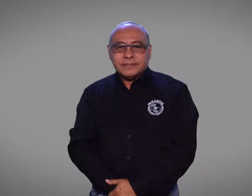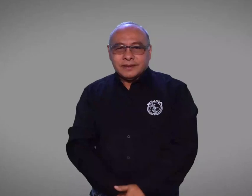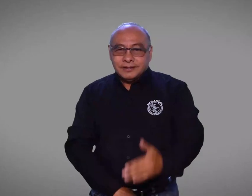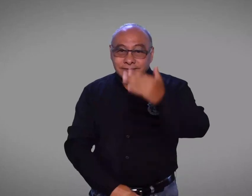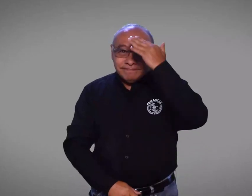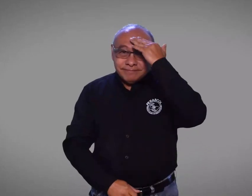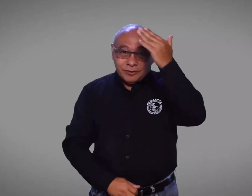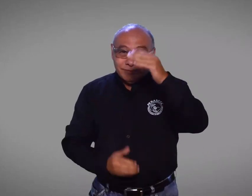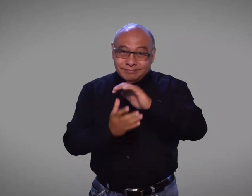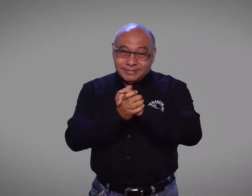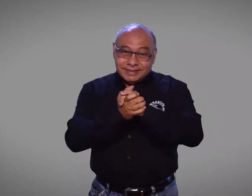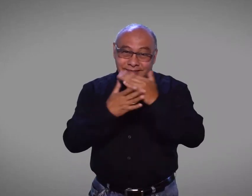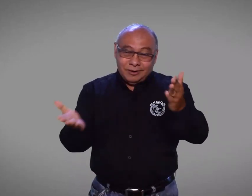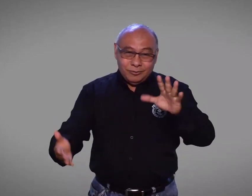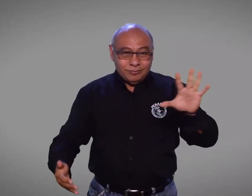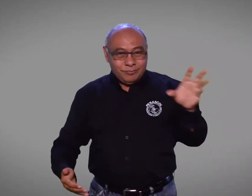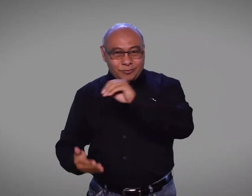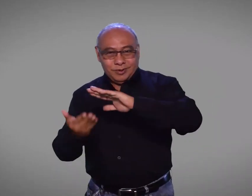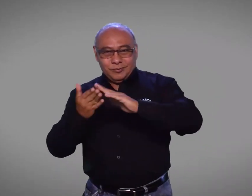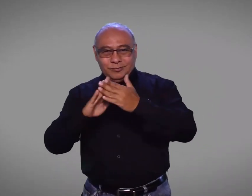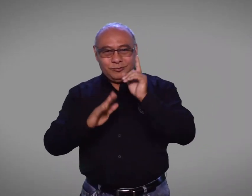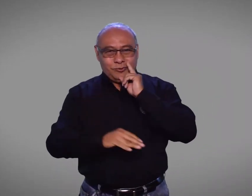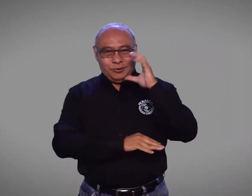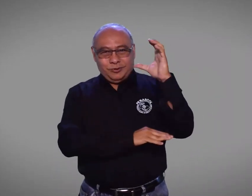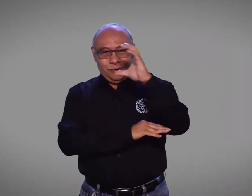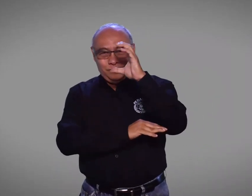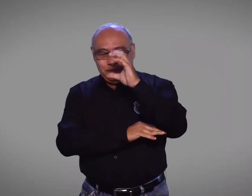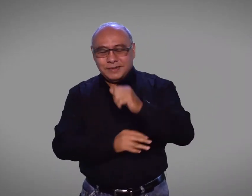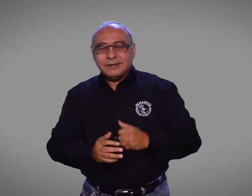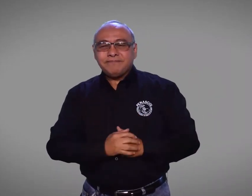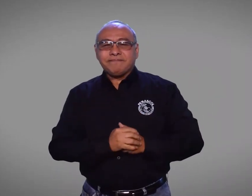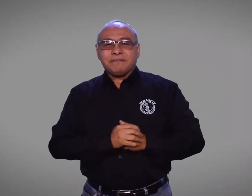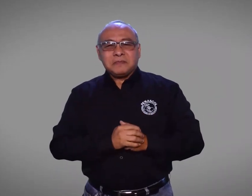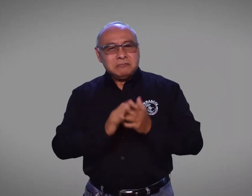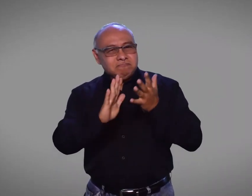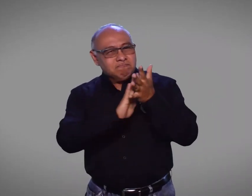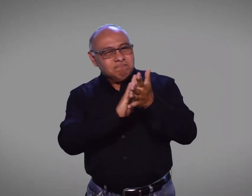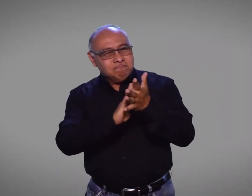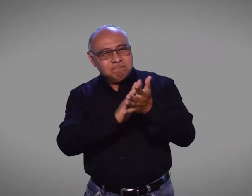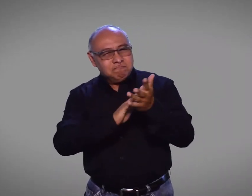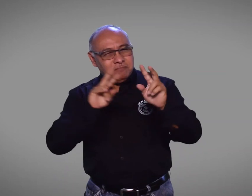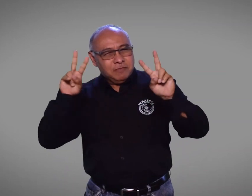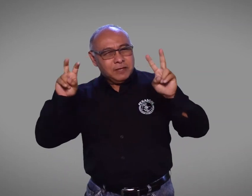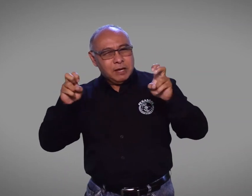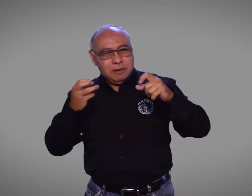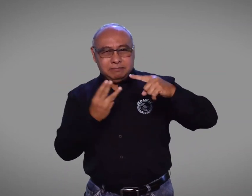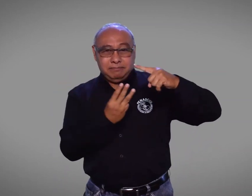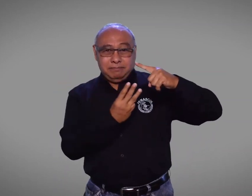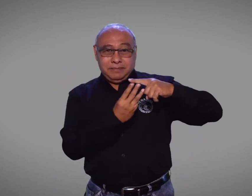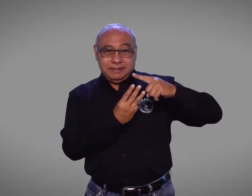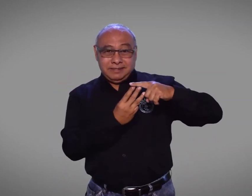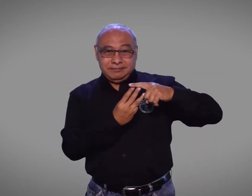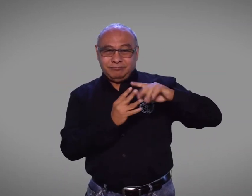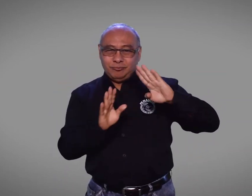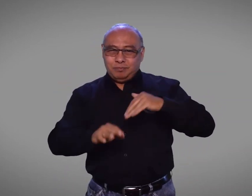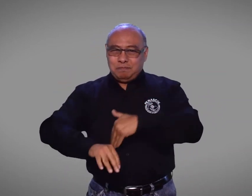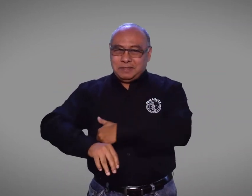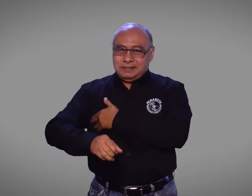Un saludo para toda la comunidad sorda en Colombia, quiero contarles sobre cómo va el proceso con el Ministerio de Transporte y la